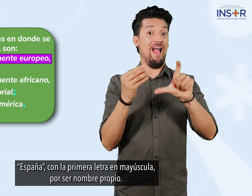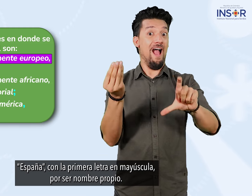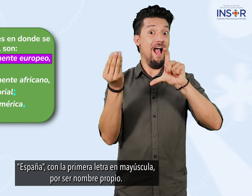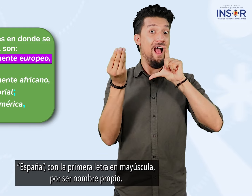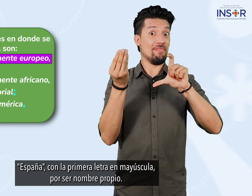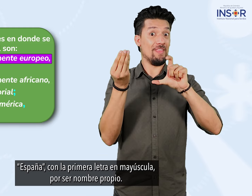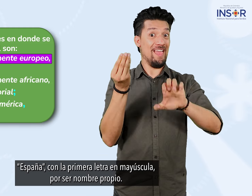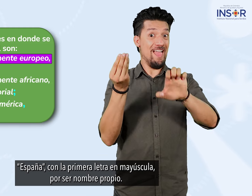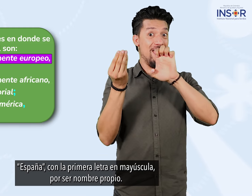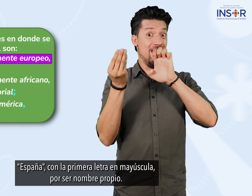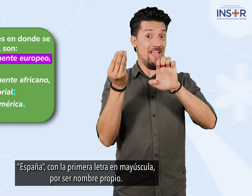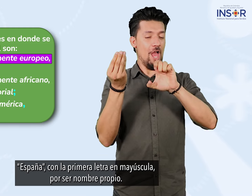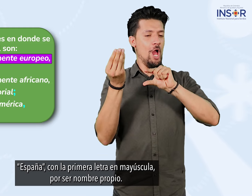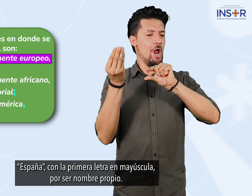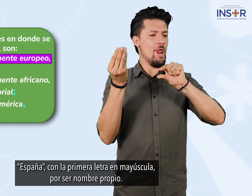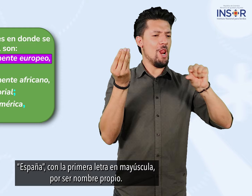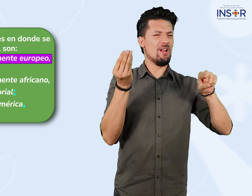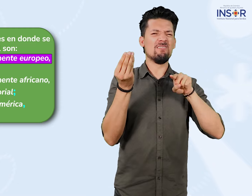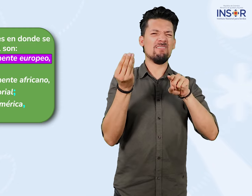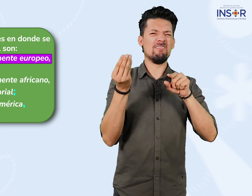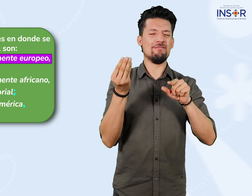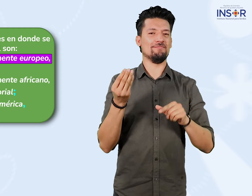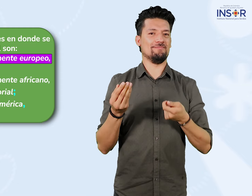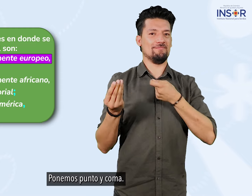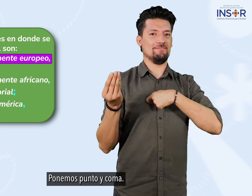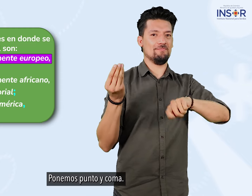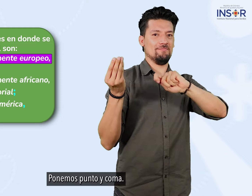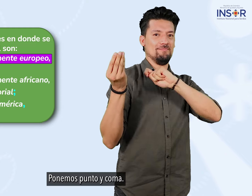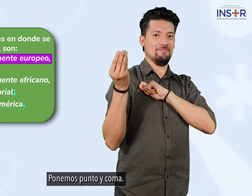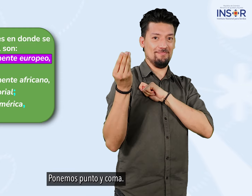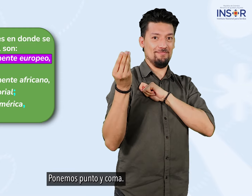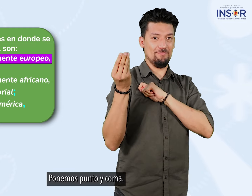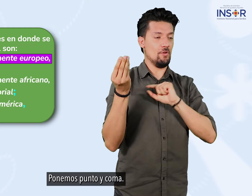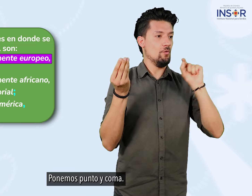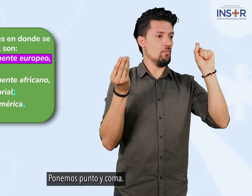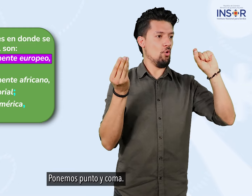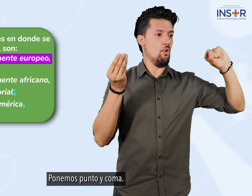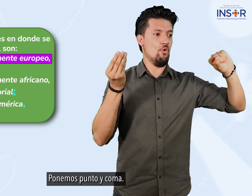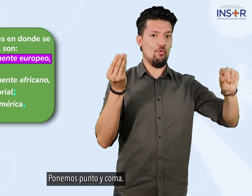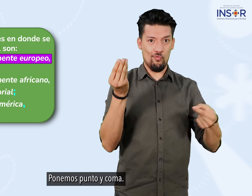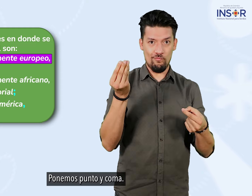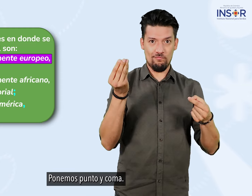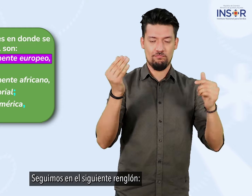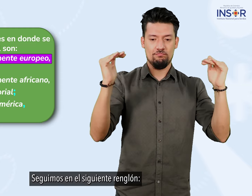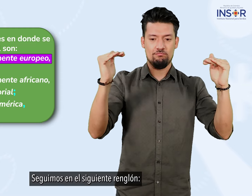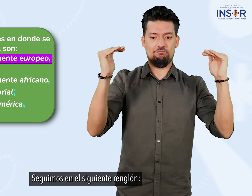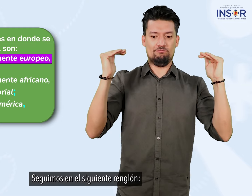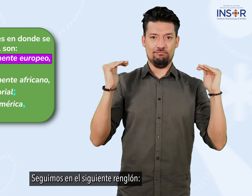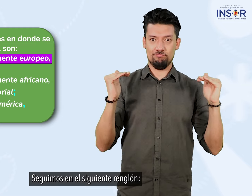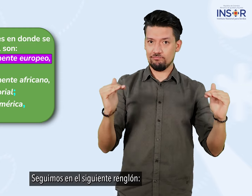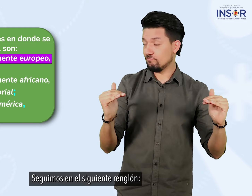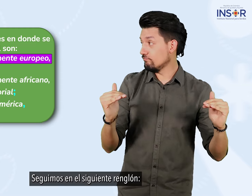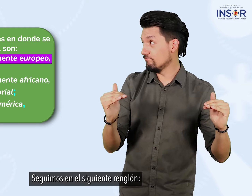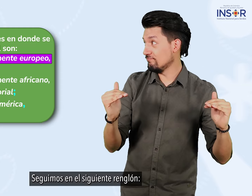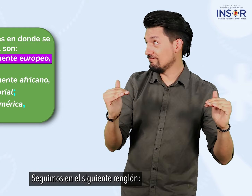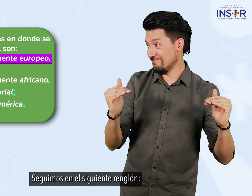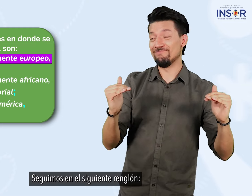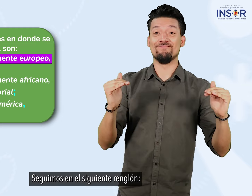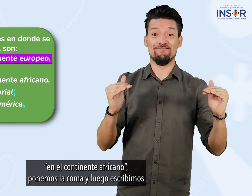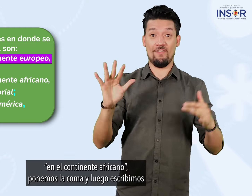mayúscula por ser nombre propio ponemos punto y coma ponemos seguimos en el siguiente renglón en